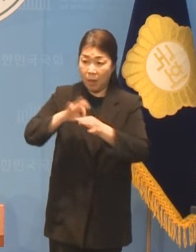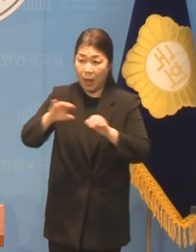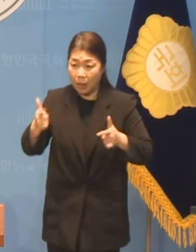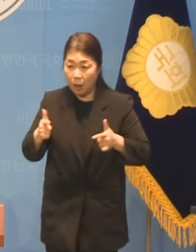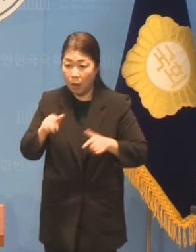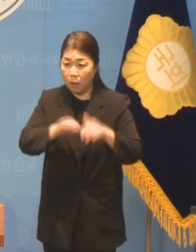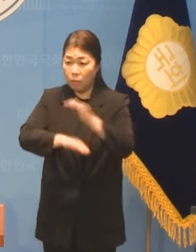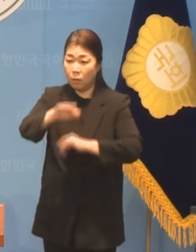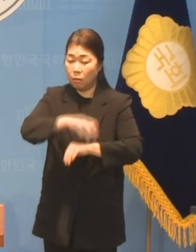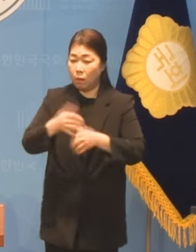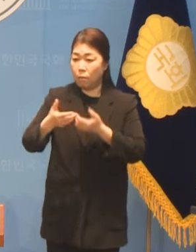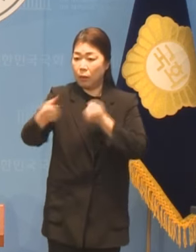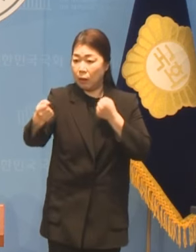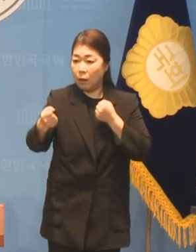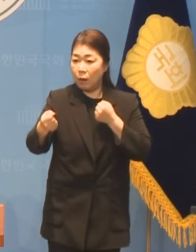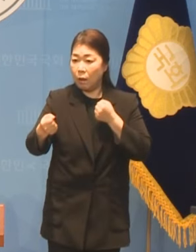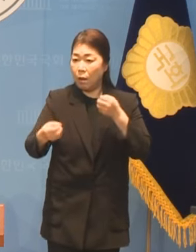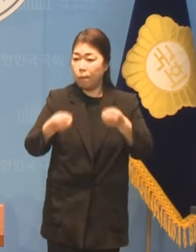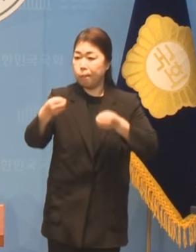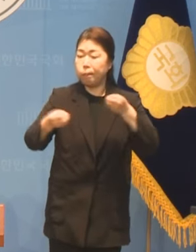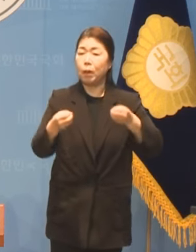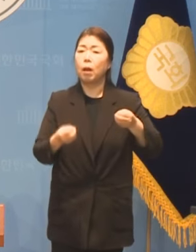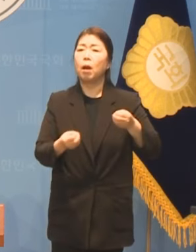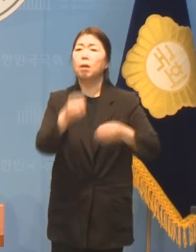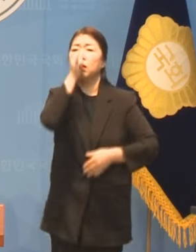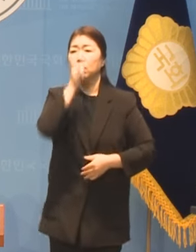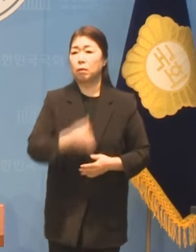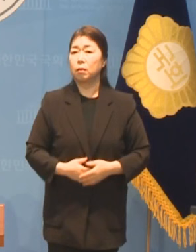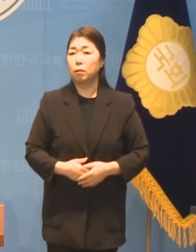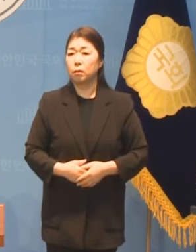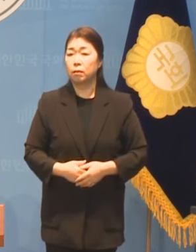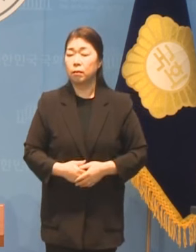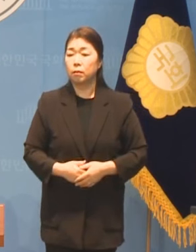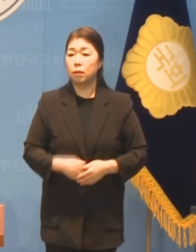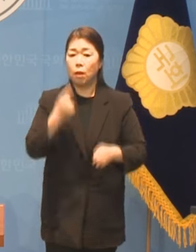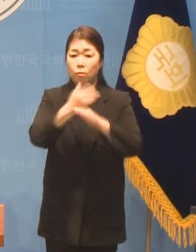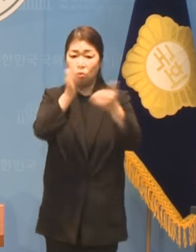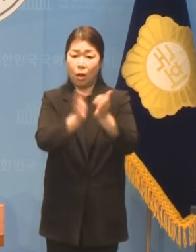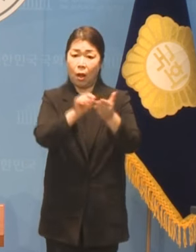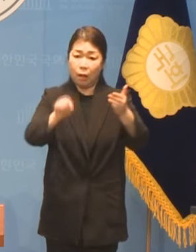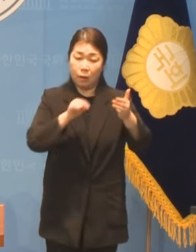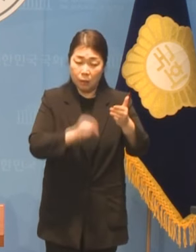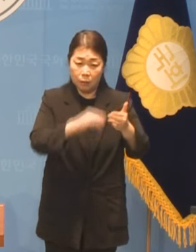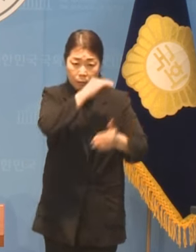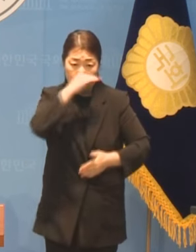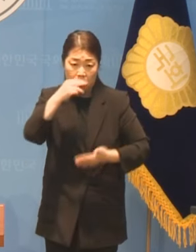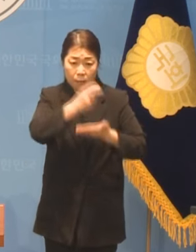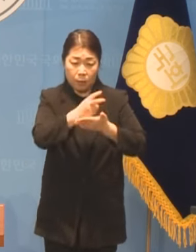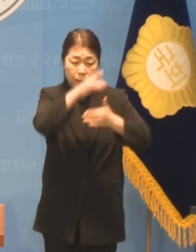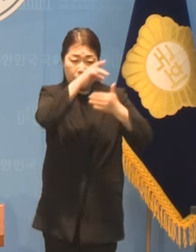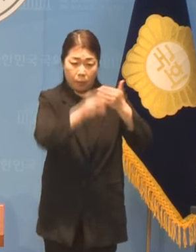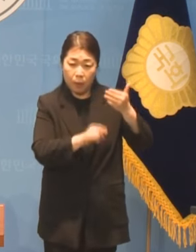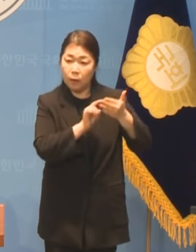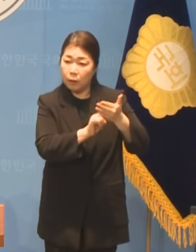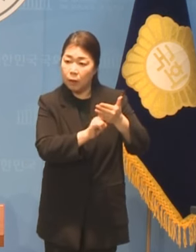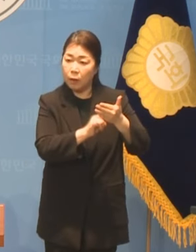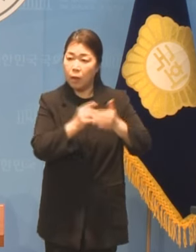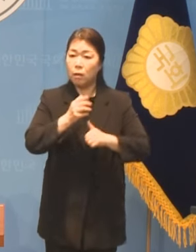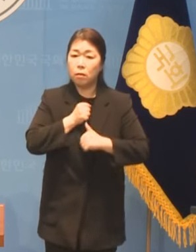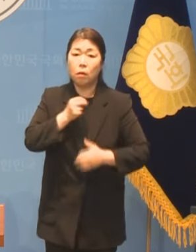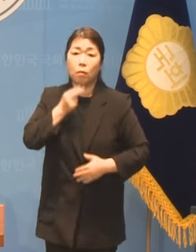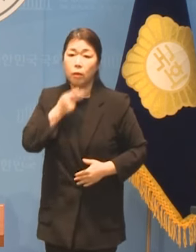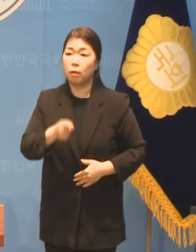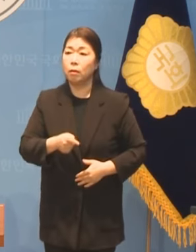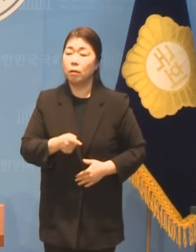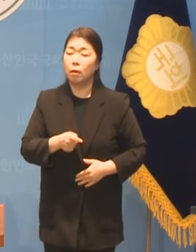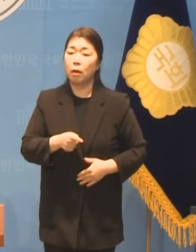공고해지고 있습니다 스스로 만든 강령조차 지키지 못하는 정당이 국민들을 위해 국민들을 위해